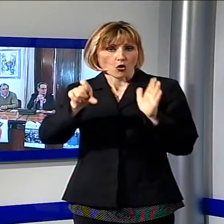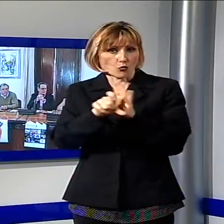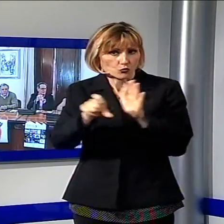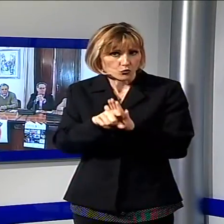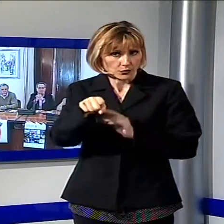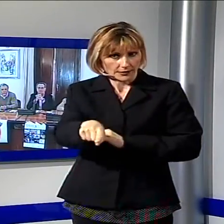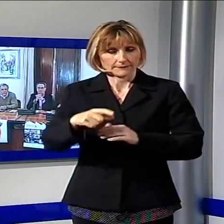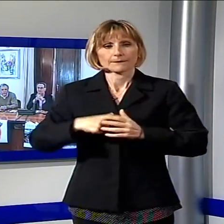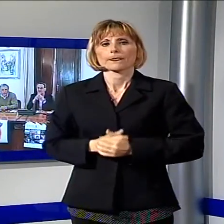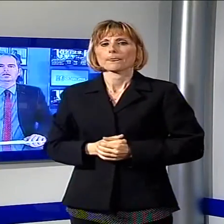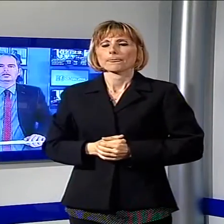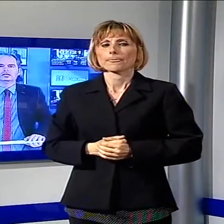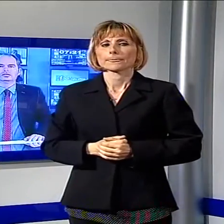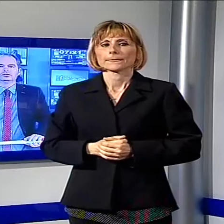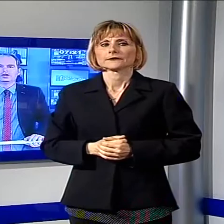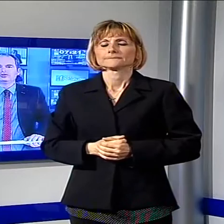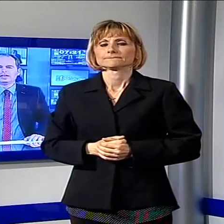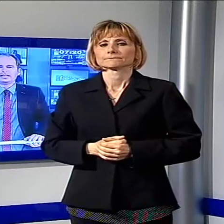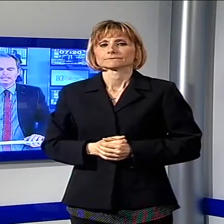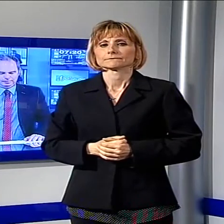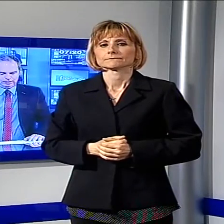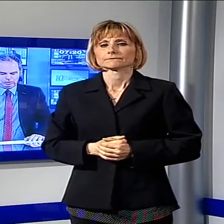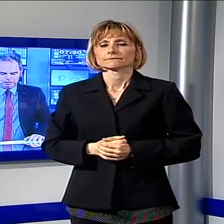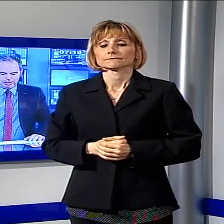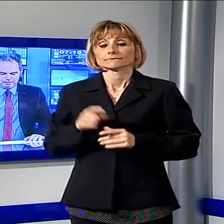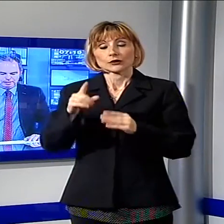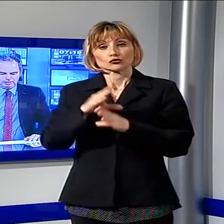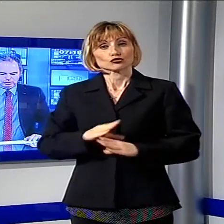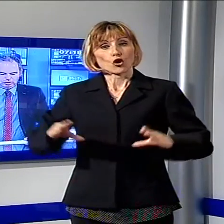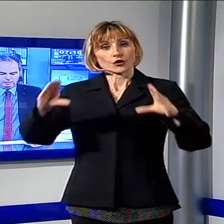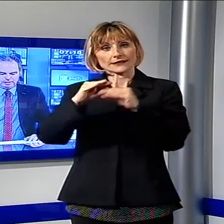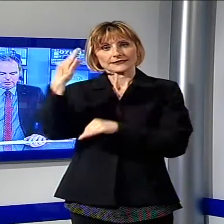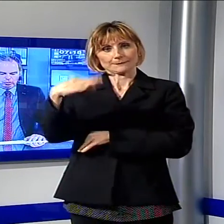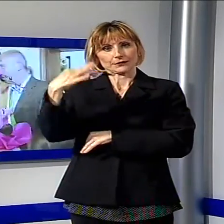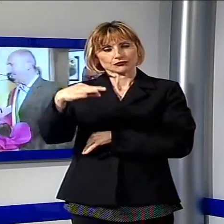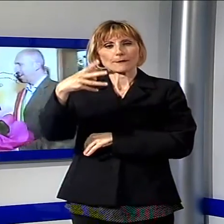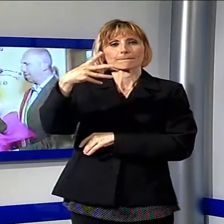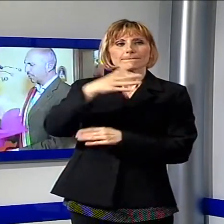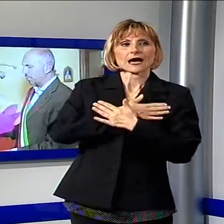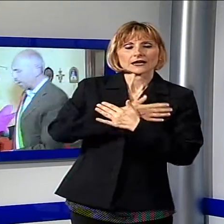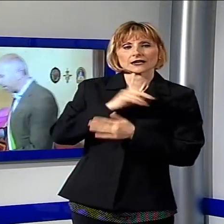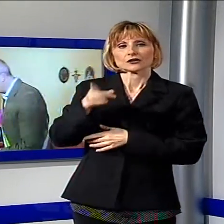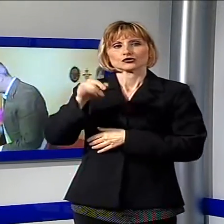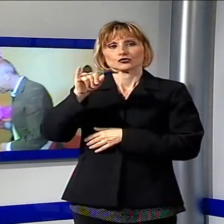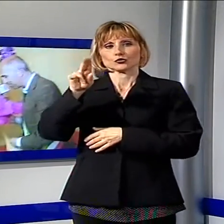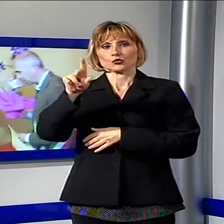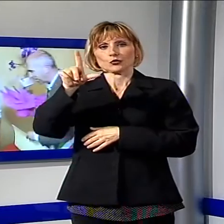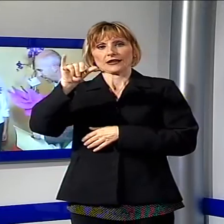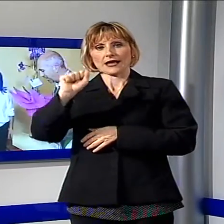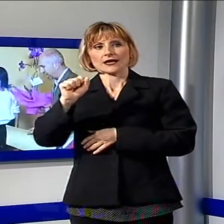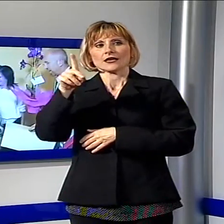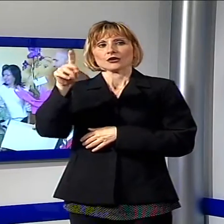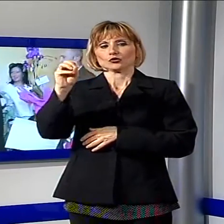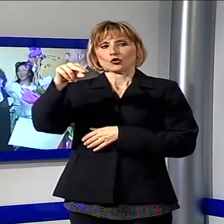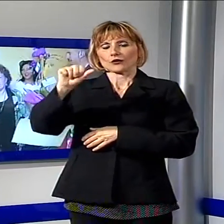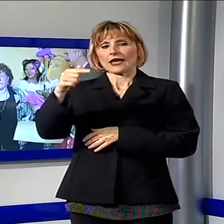manifestazione. Una giornata davvero speciale per la signora Maria Giulia Donati Martinelli per il